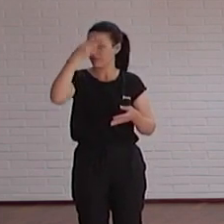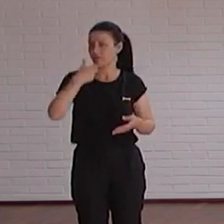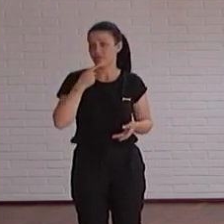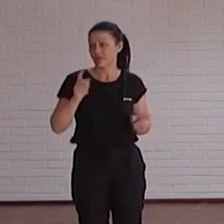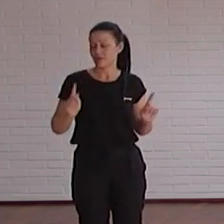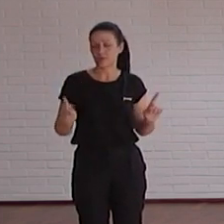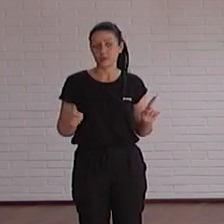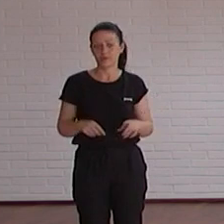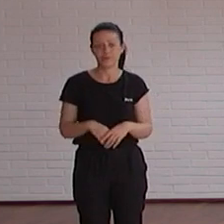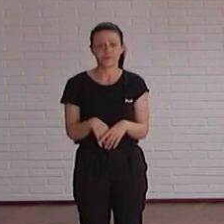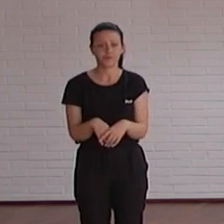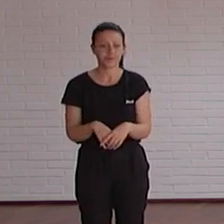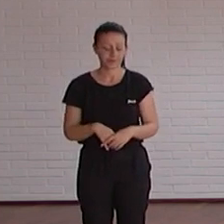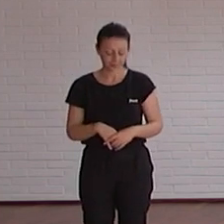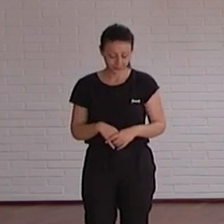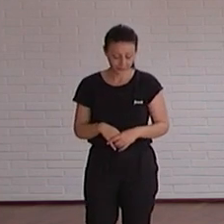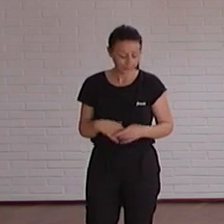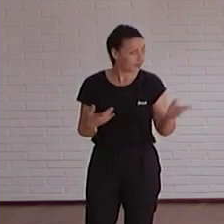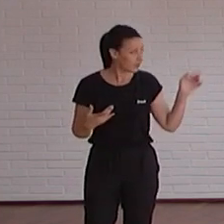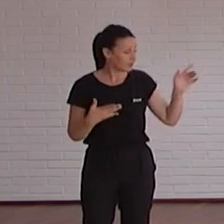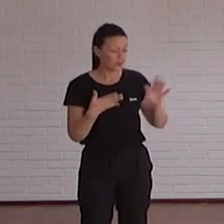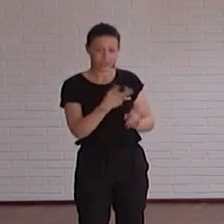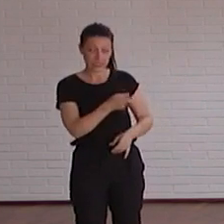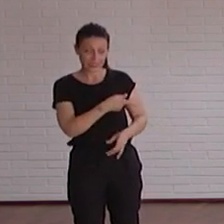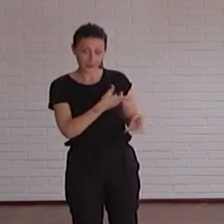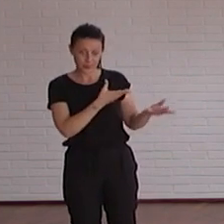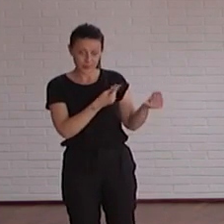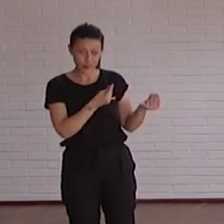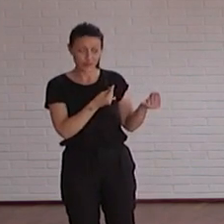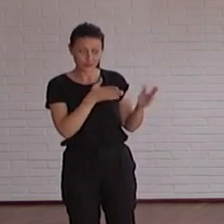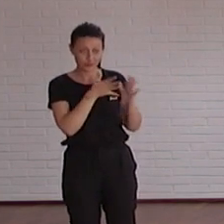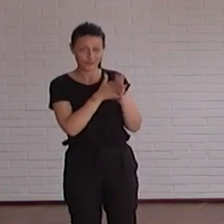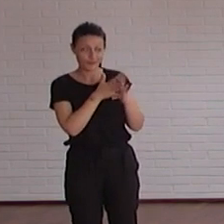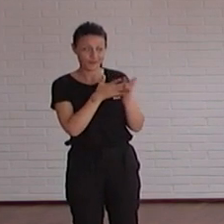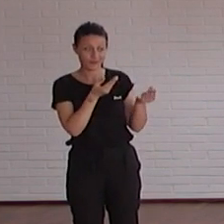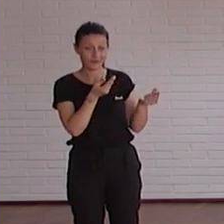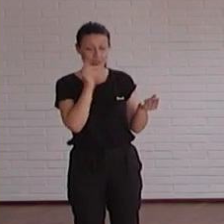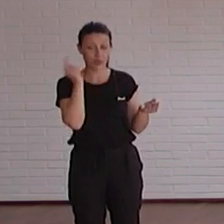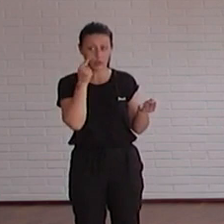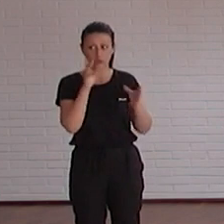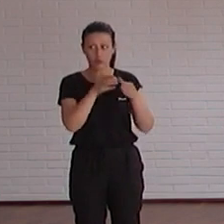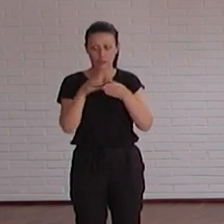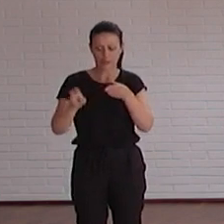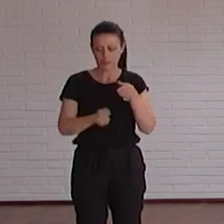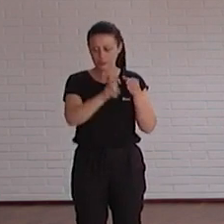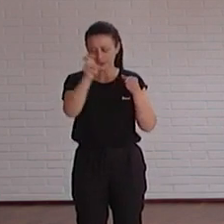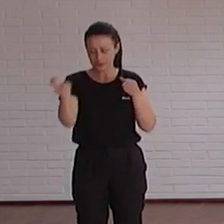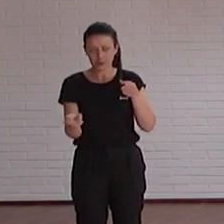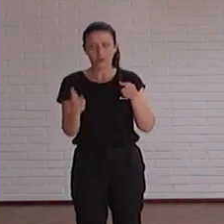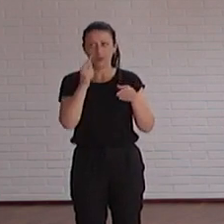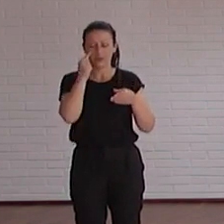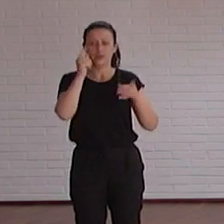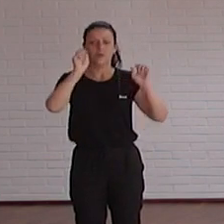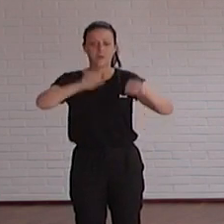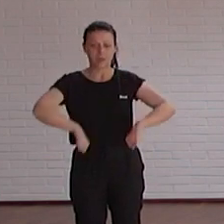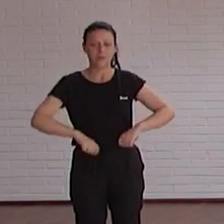párrafo vale eso nos lo explicas tú muchas veces y nos lo dices pero que te das cuenta cuando estamos con colectivos más variados entonces para mí esos serían esos